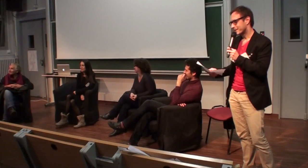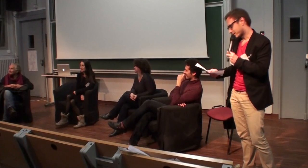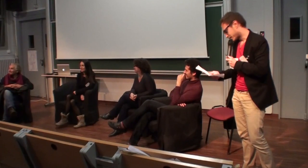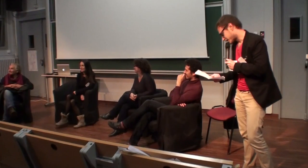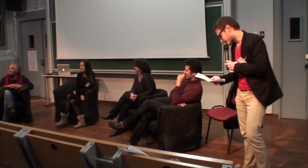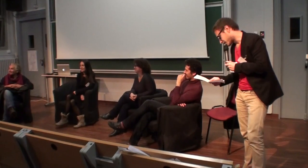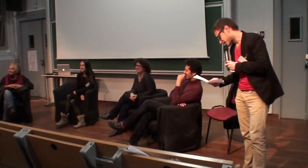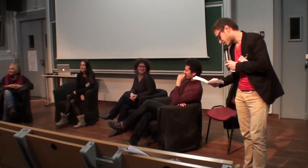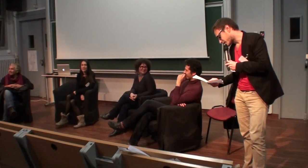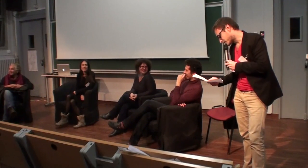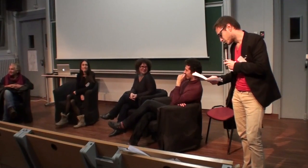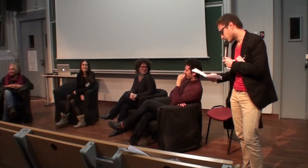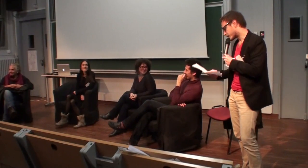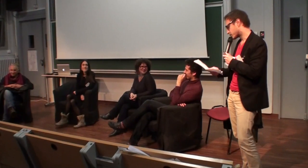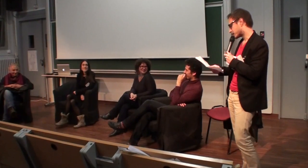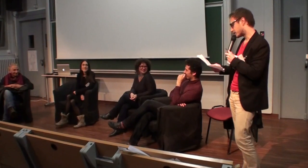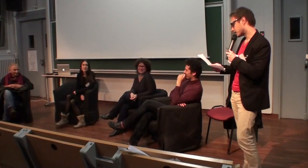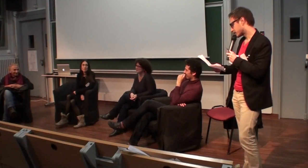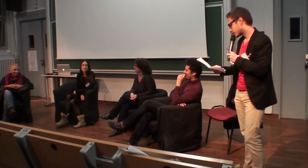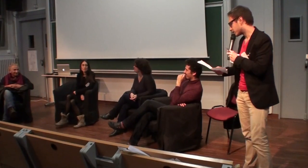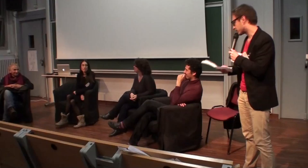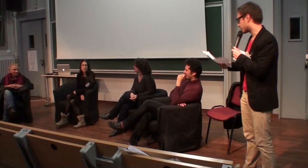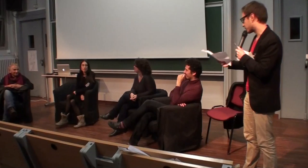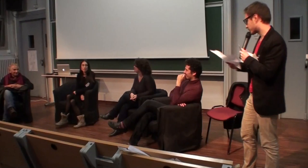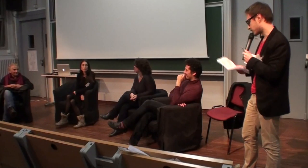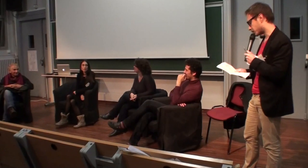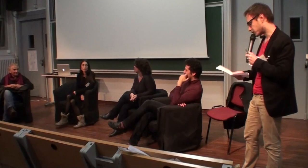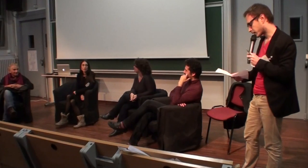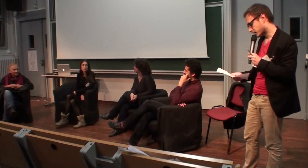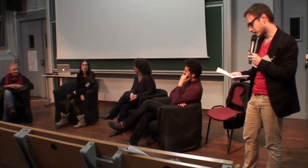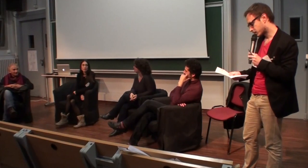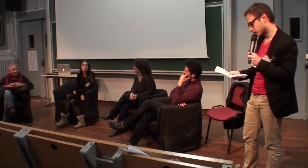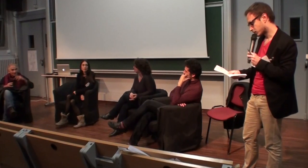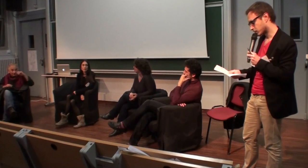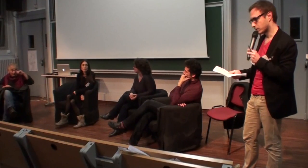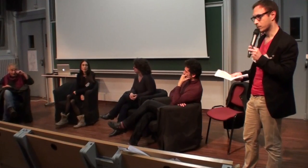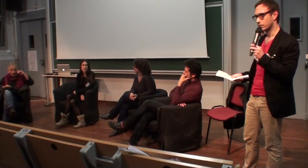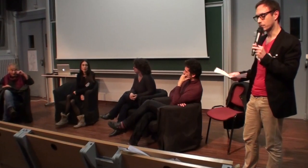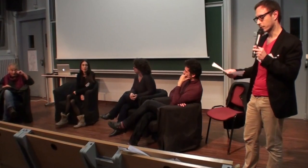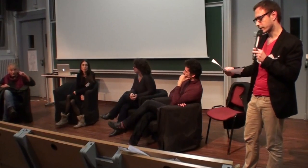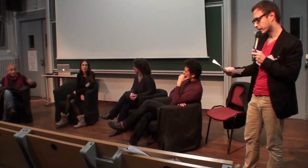Et elle s'intéresse à la place des sourds dans la société, et voilà, ce qui l'a amené à réaliser ce documentaire.